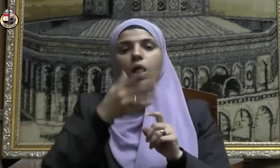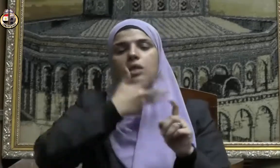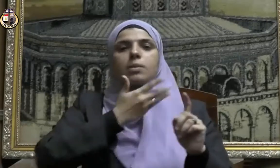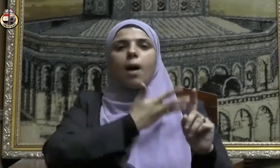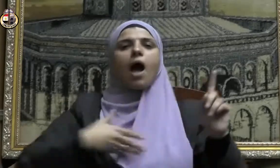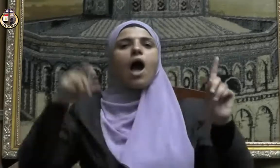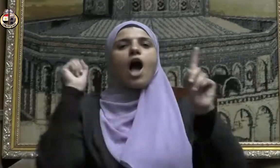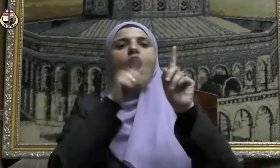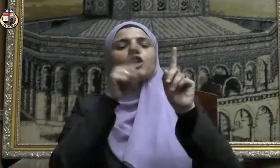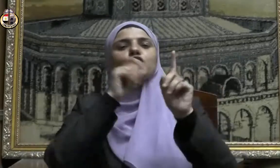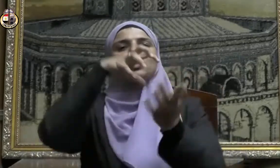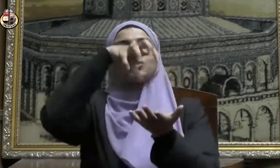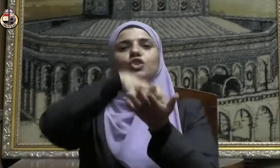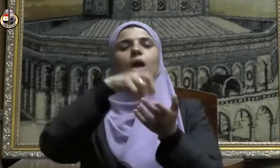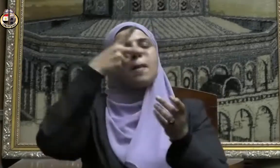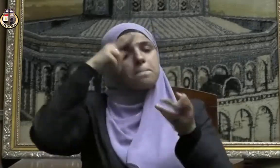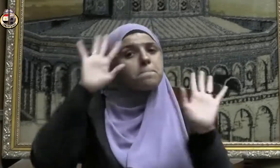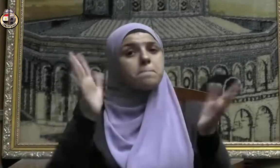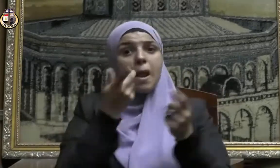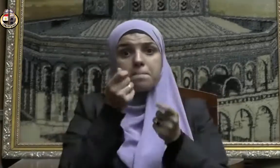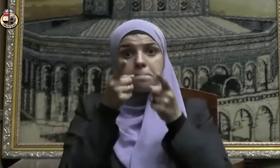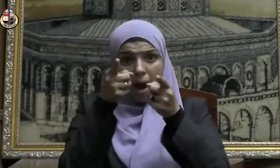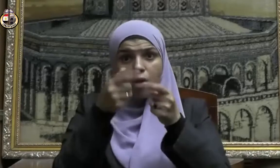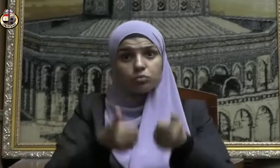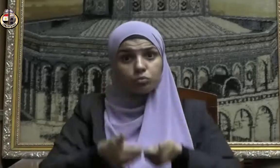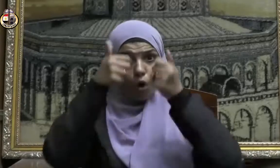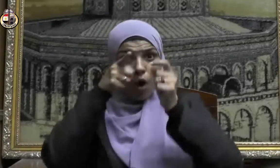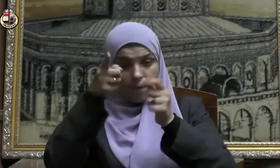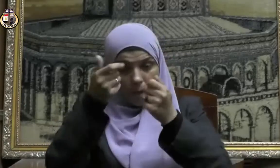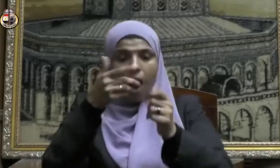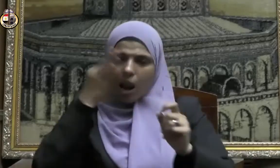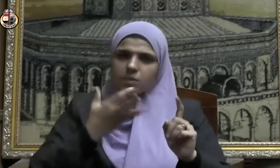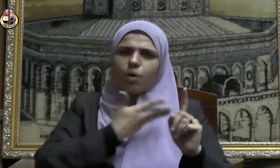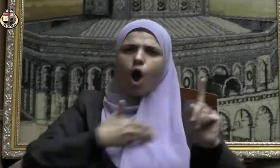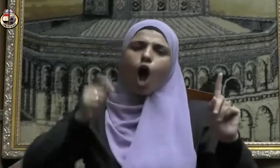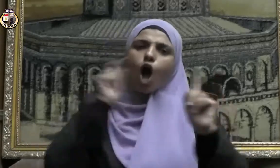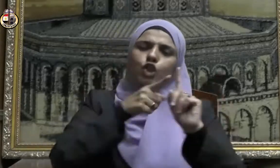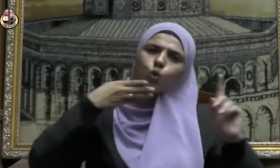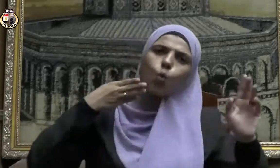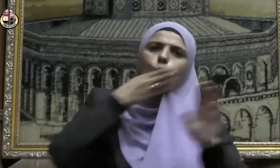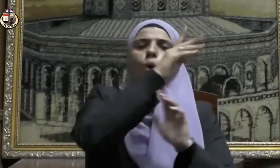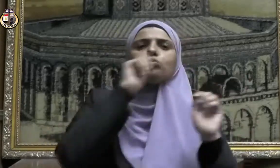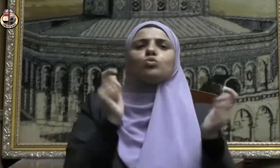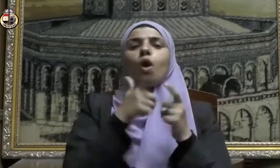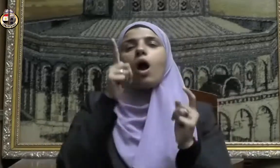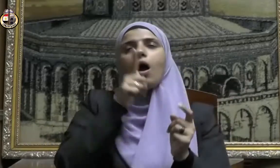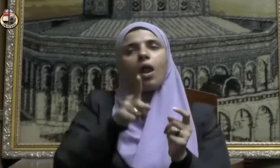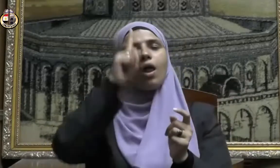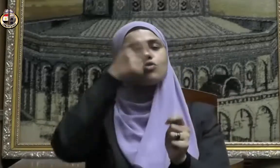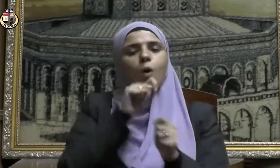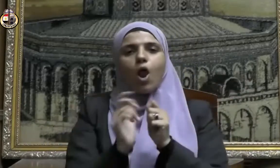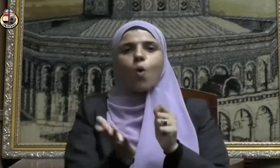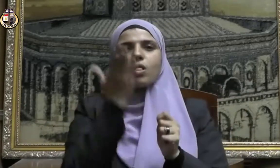بيت الله الحرام لمن استطاع إلى ذلك سبيل يقول الحق سبحانه